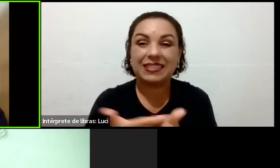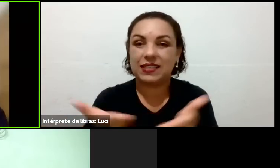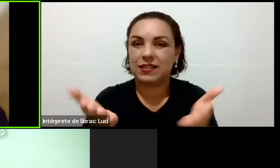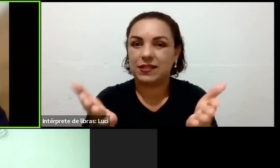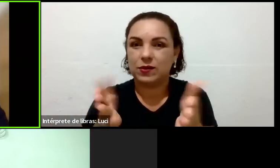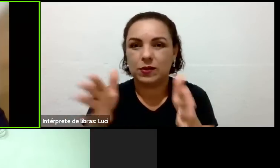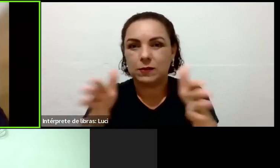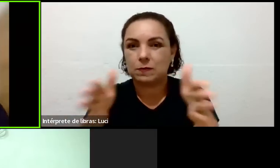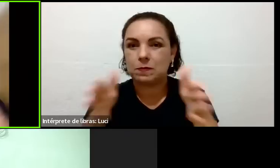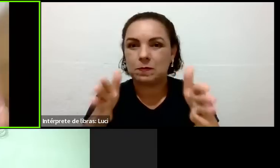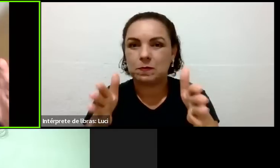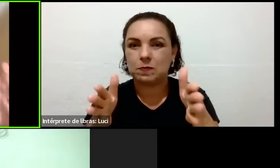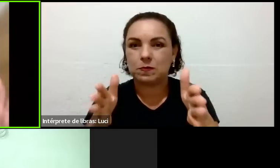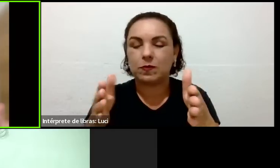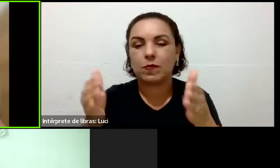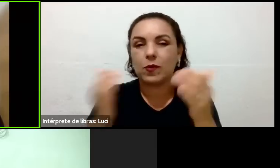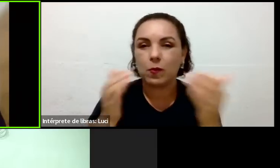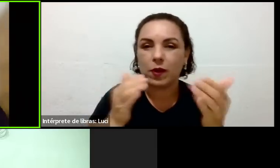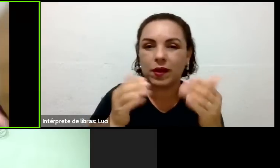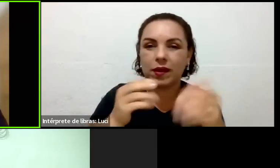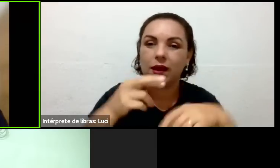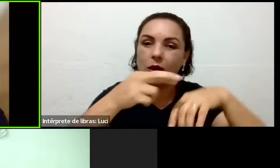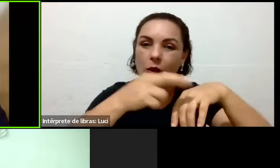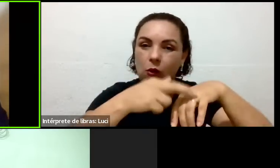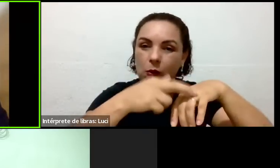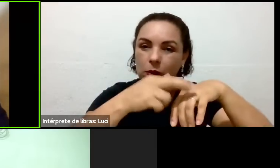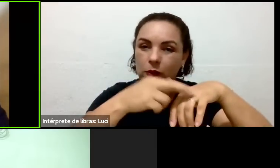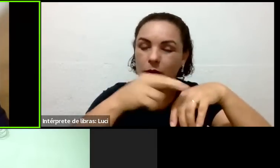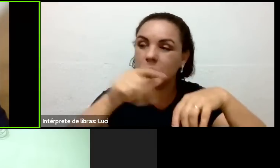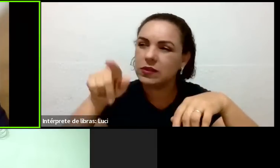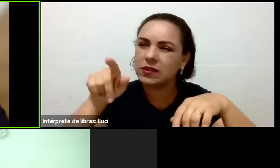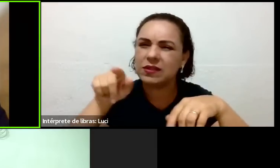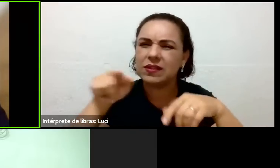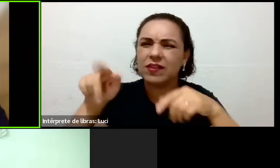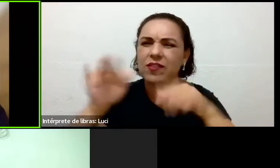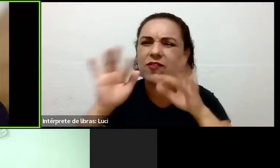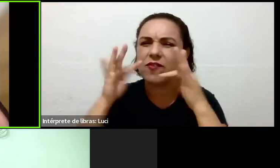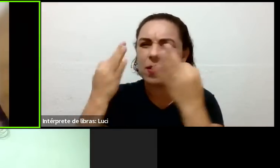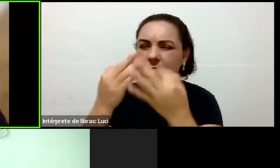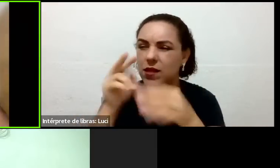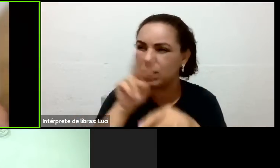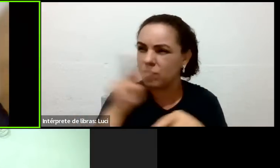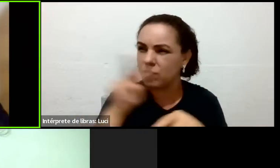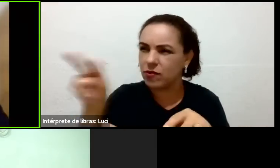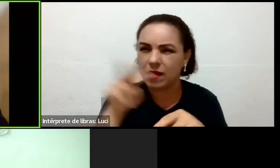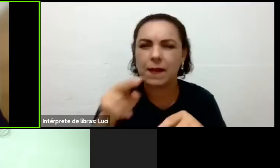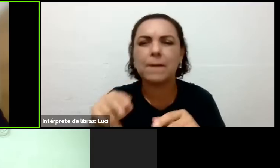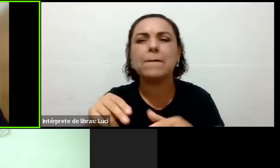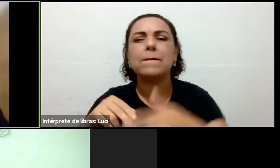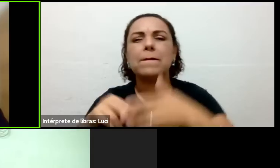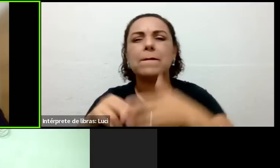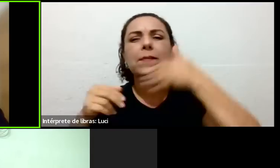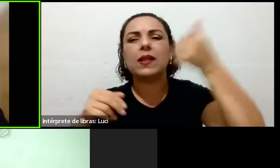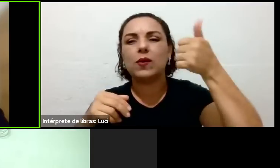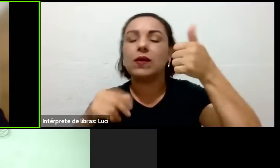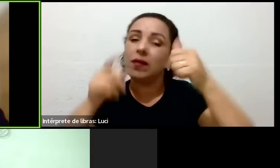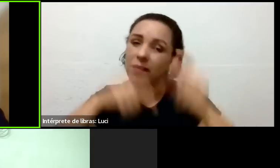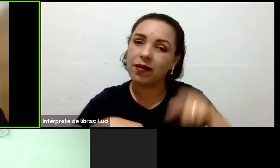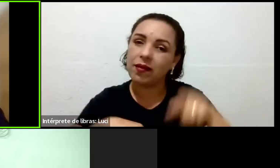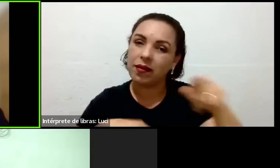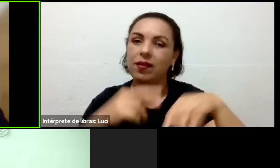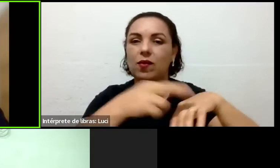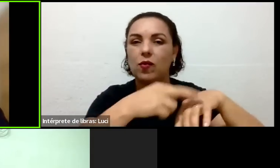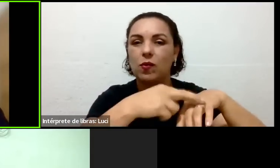está melhor. Não é que eu estou mais bonito, não é isso, mas eu estou melhor. Entendeu? Porque eu estou investindo na maior parte do meu corpo.